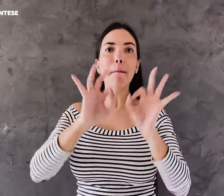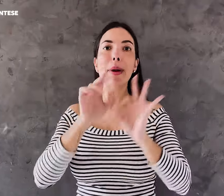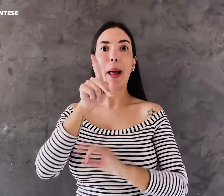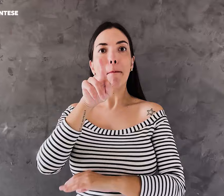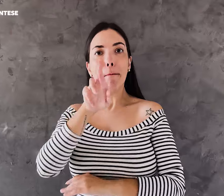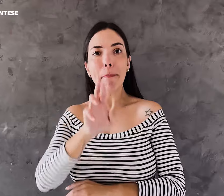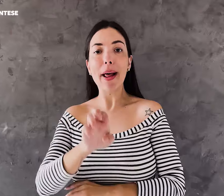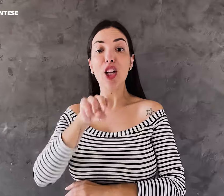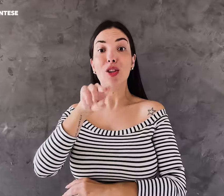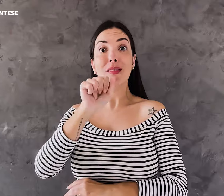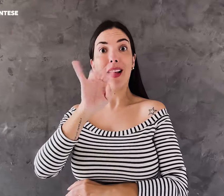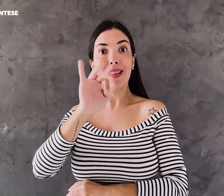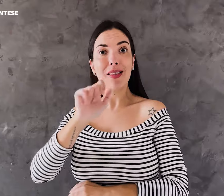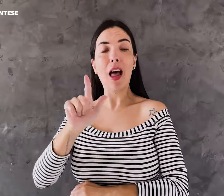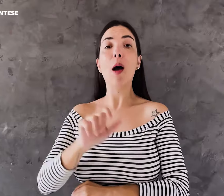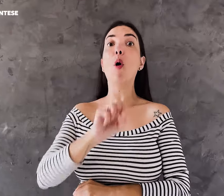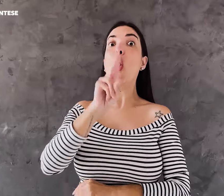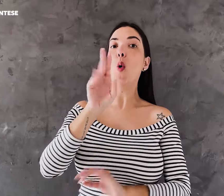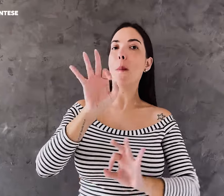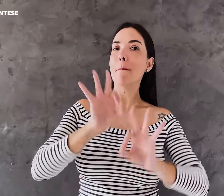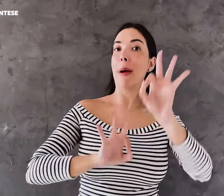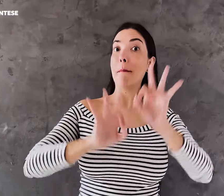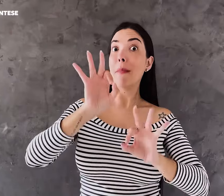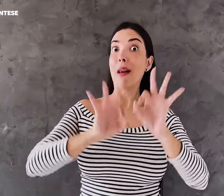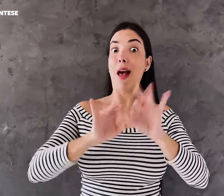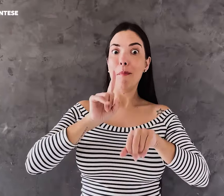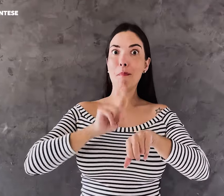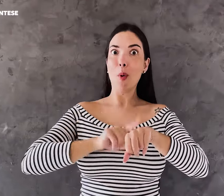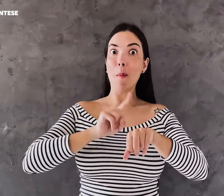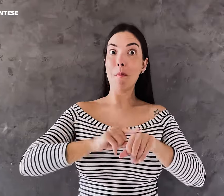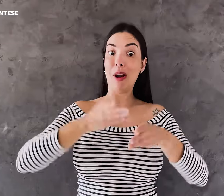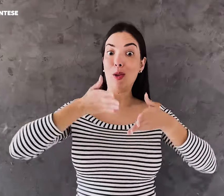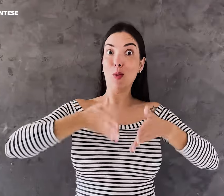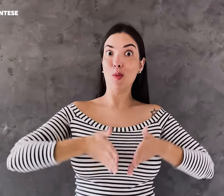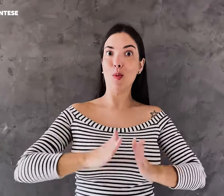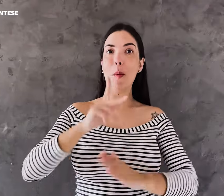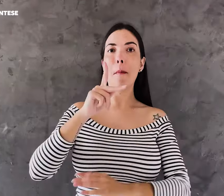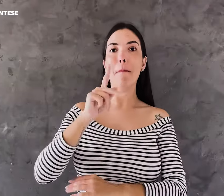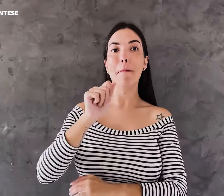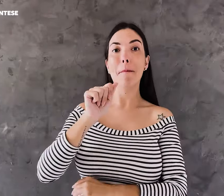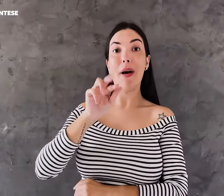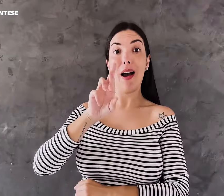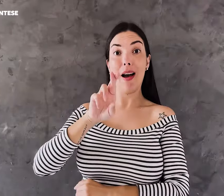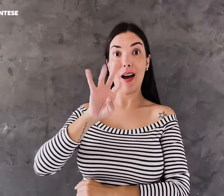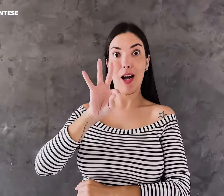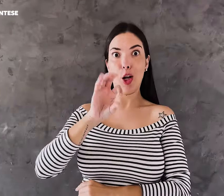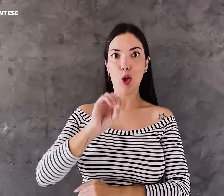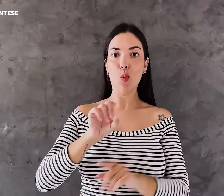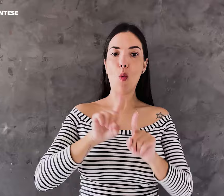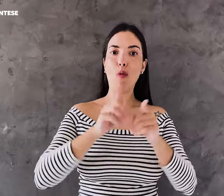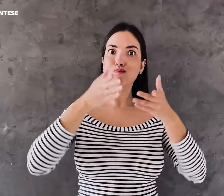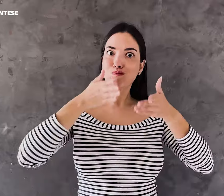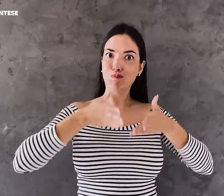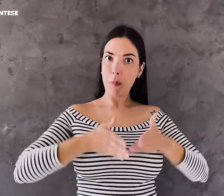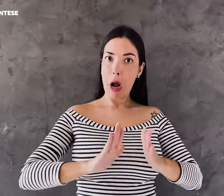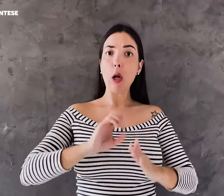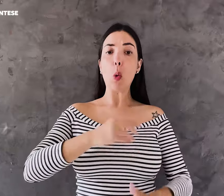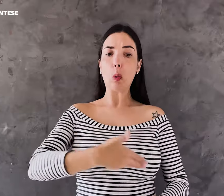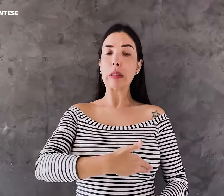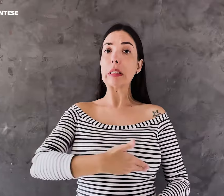preparado para dar essa segurança comunicacional no momento do parto ou de uma